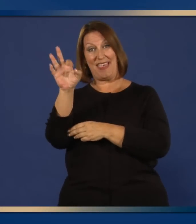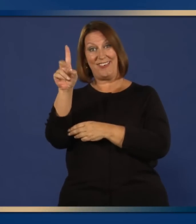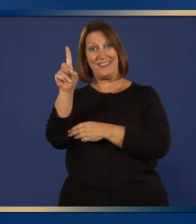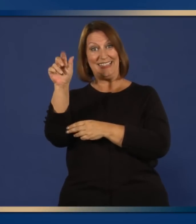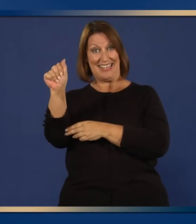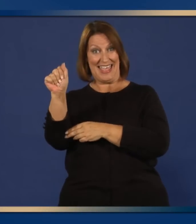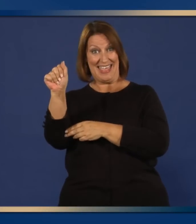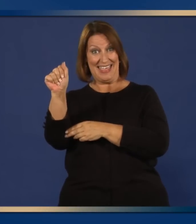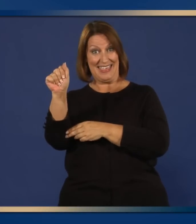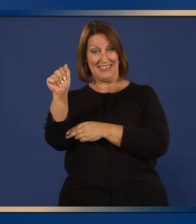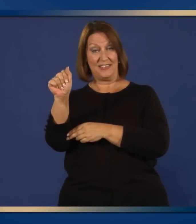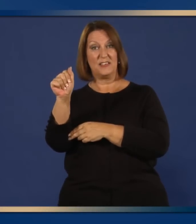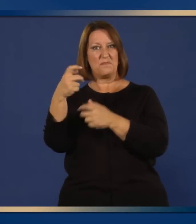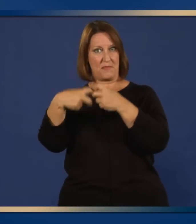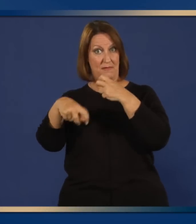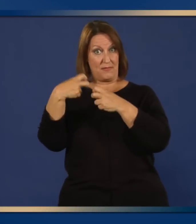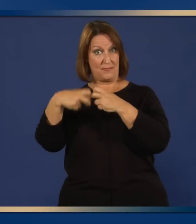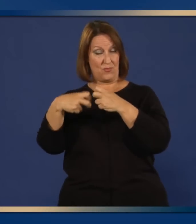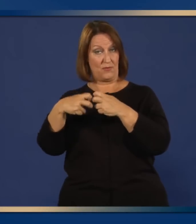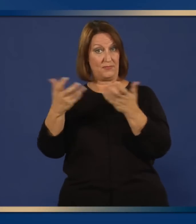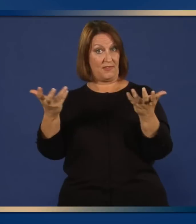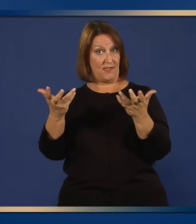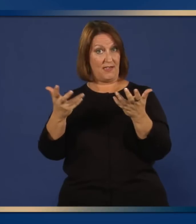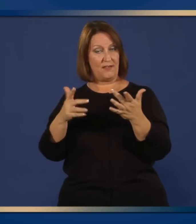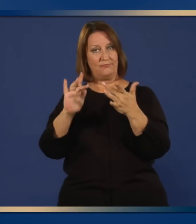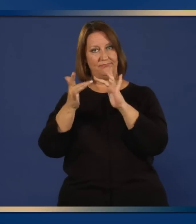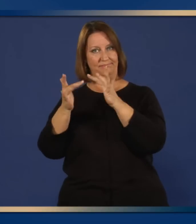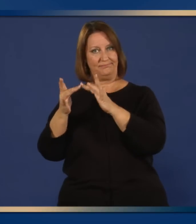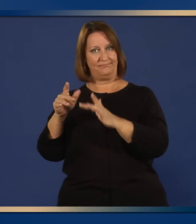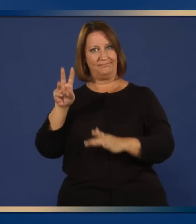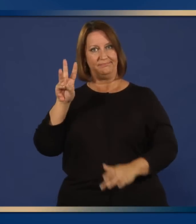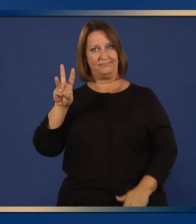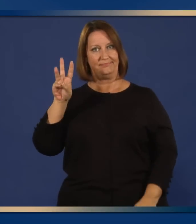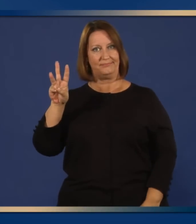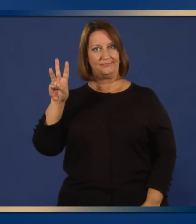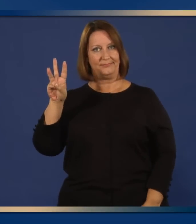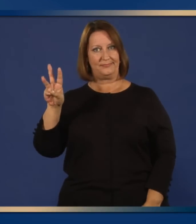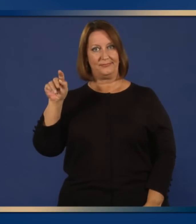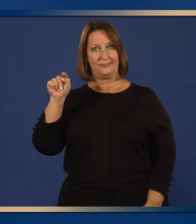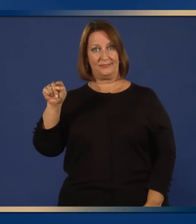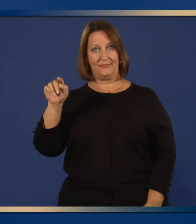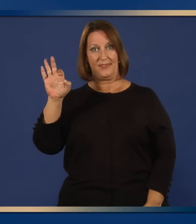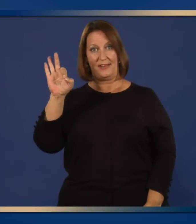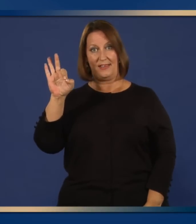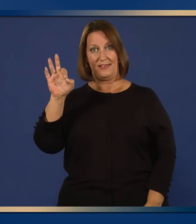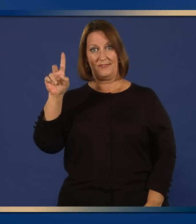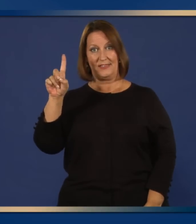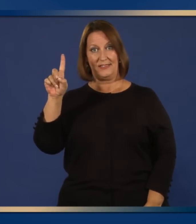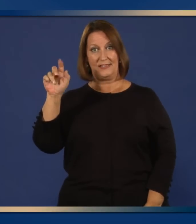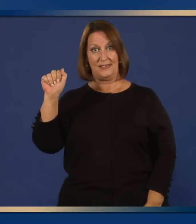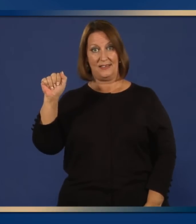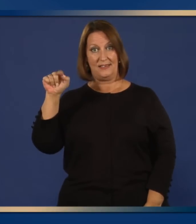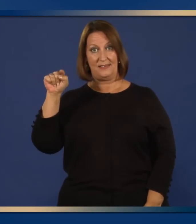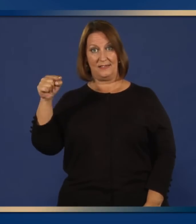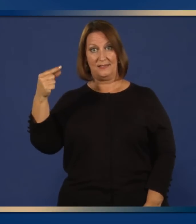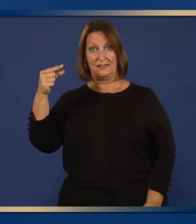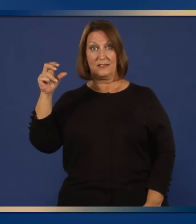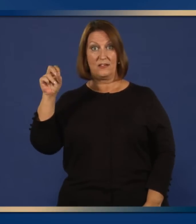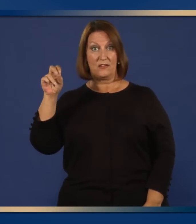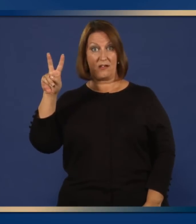MedWatch www.fda